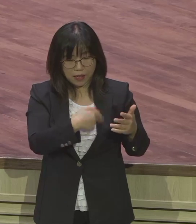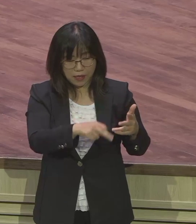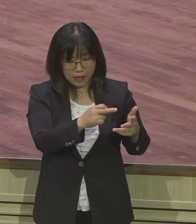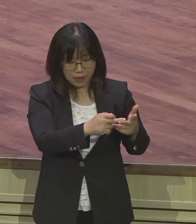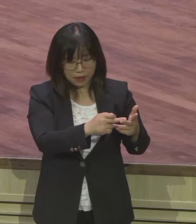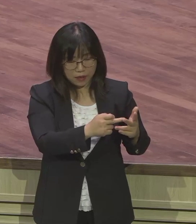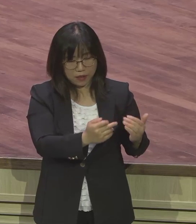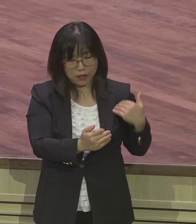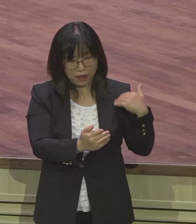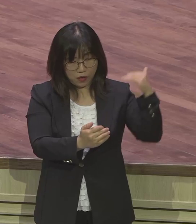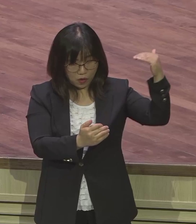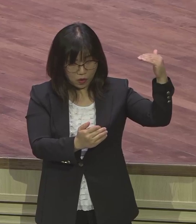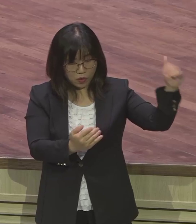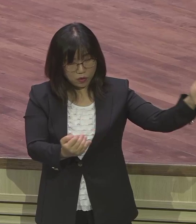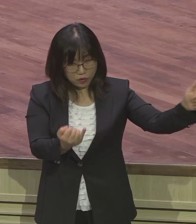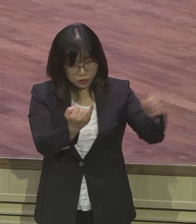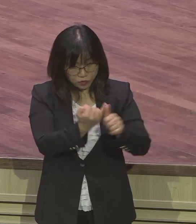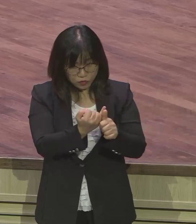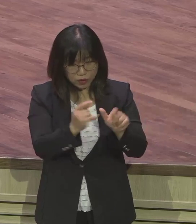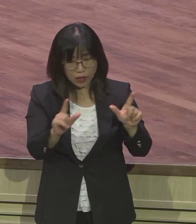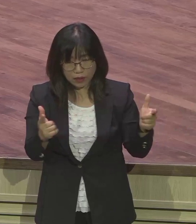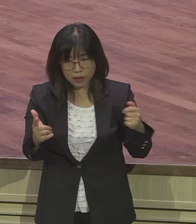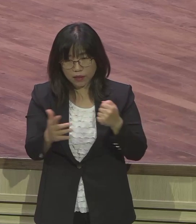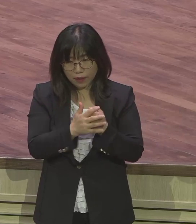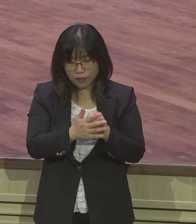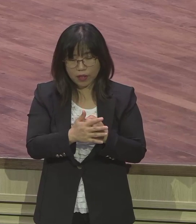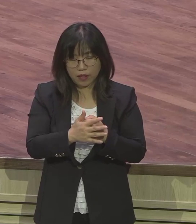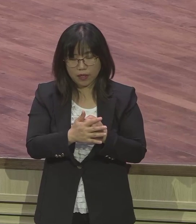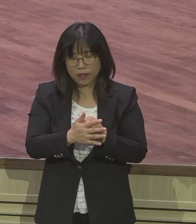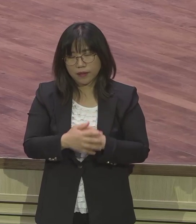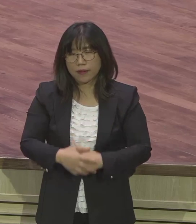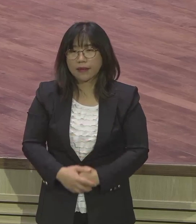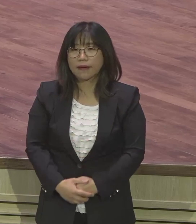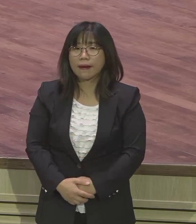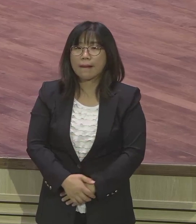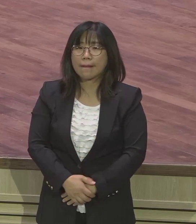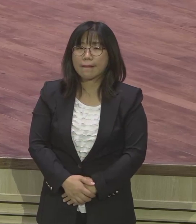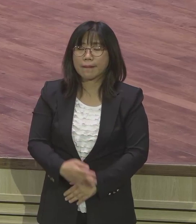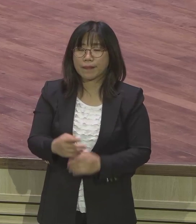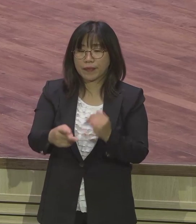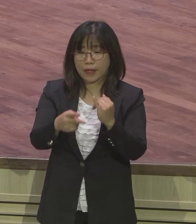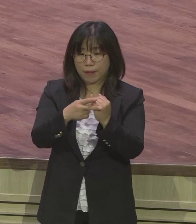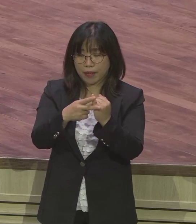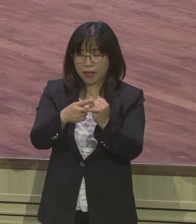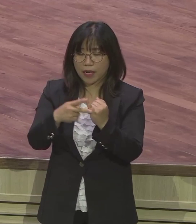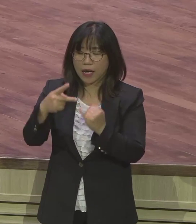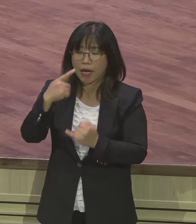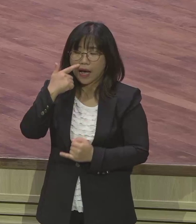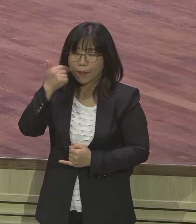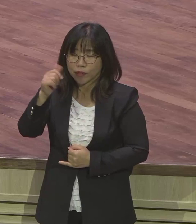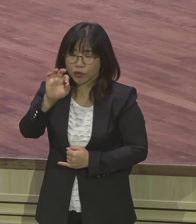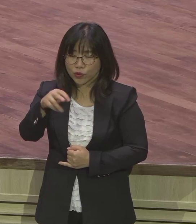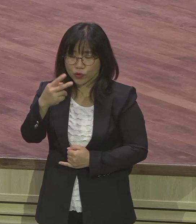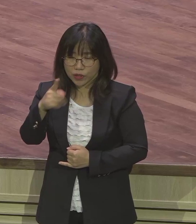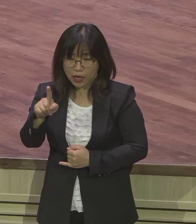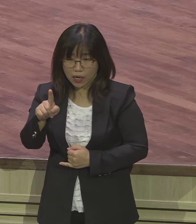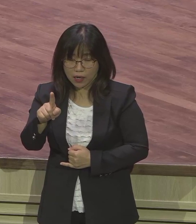그의 아내로 주지 아니었으므로 말나옵니다 다말은요 시아버지 유다가 딥나에 왔다는